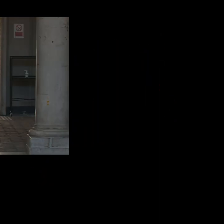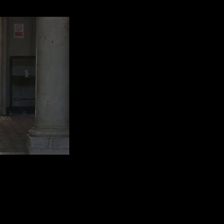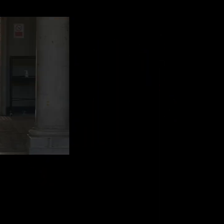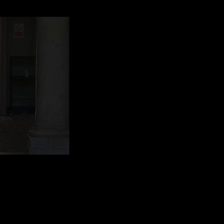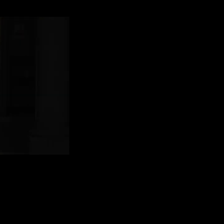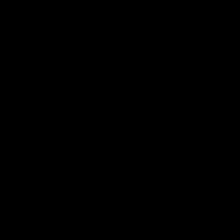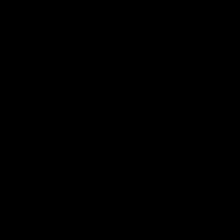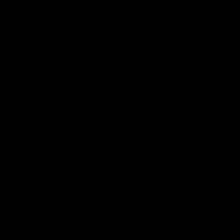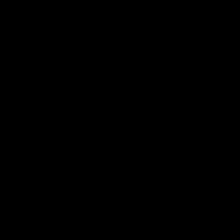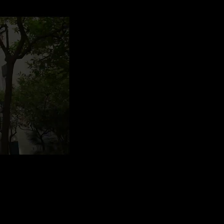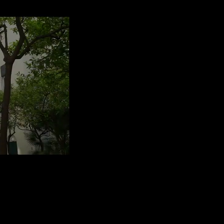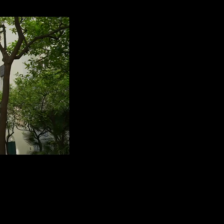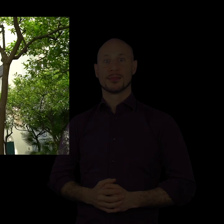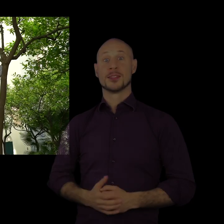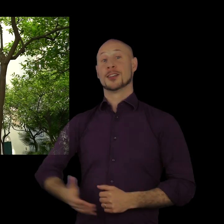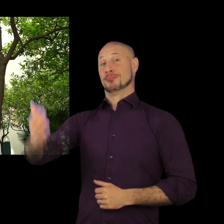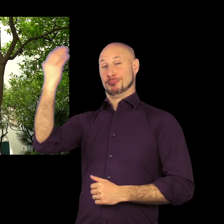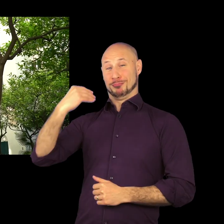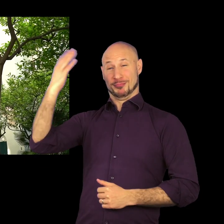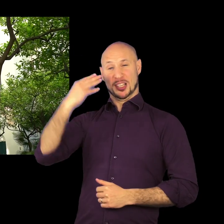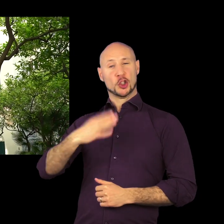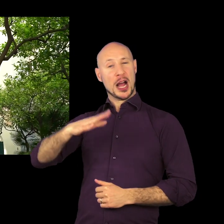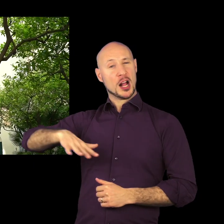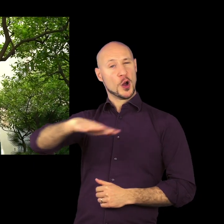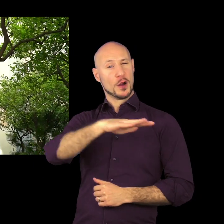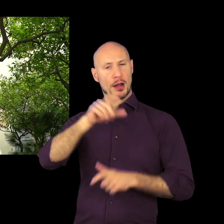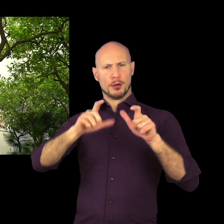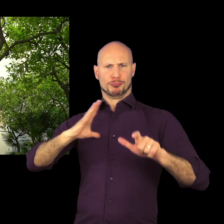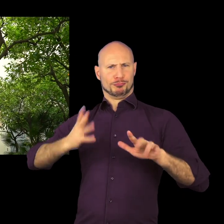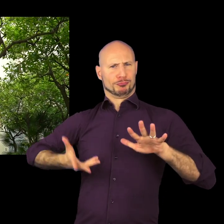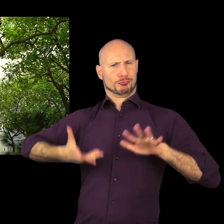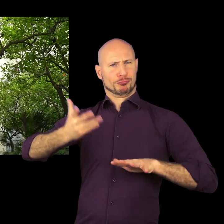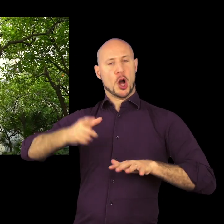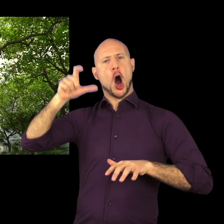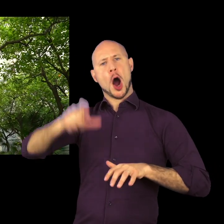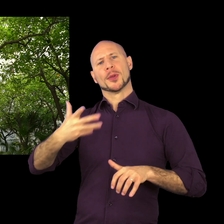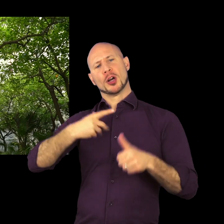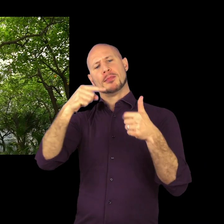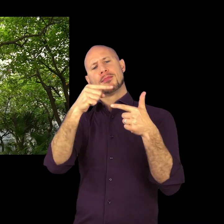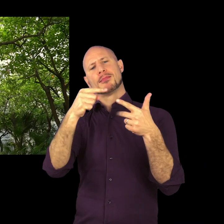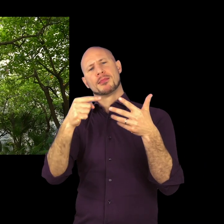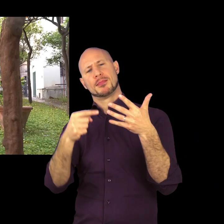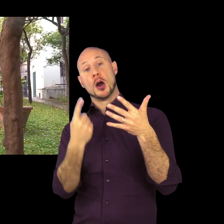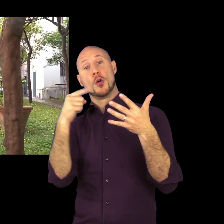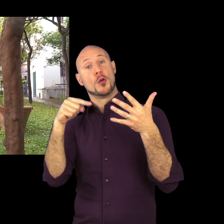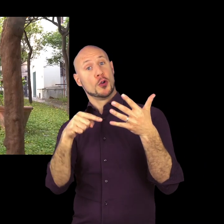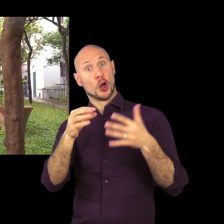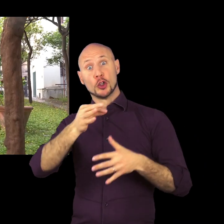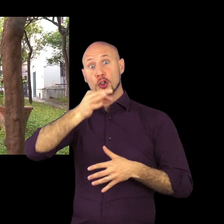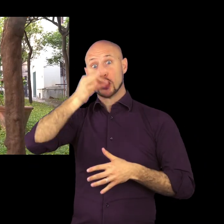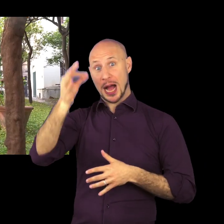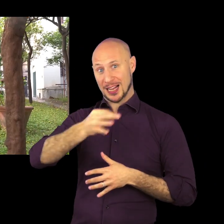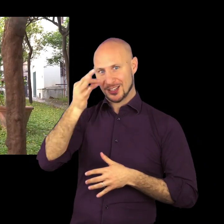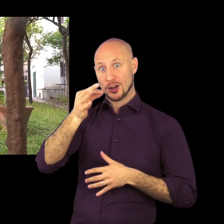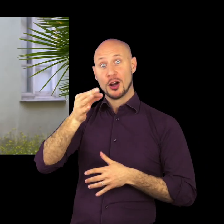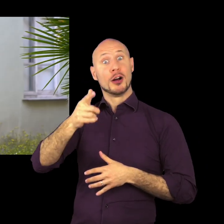giardino. Il giardino per l'epoca rappresentava un vero e proprio status symbol, quindi era un